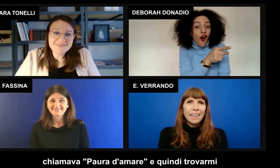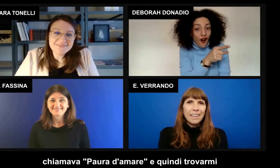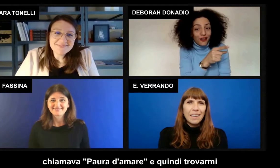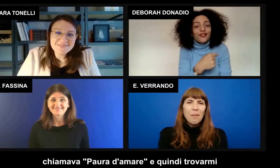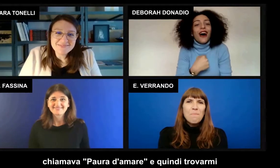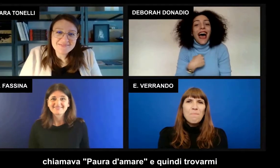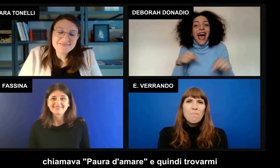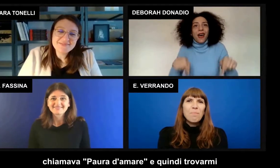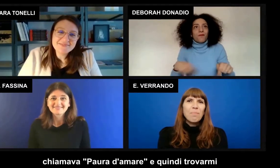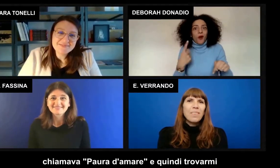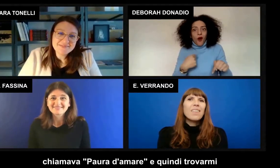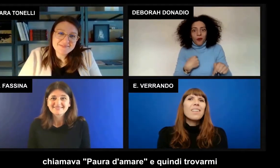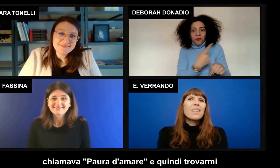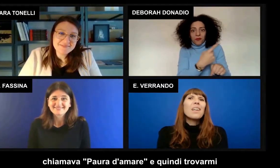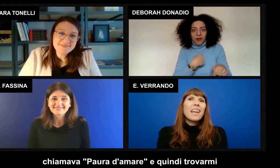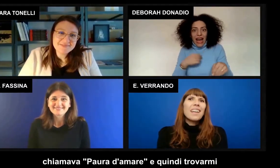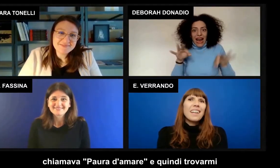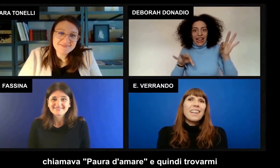'amare.